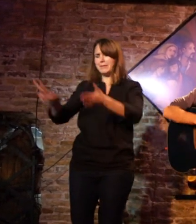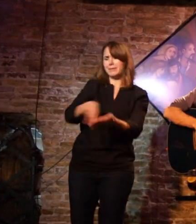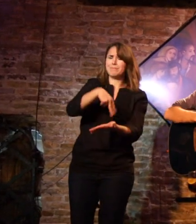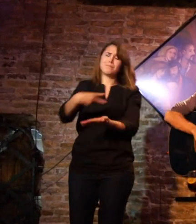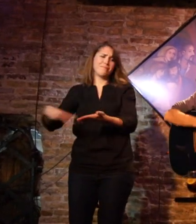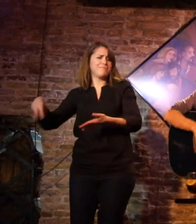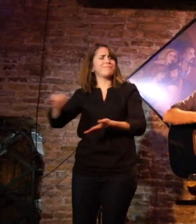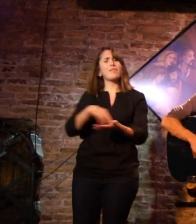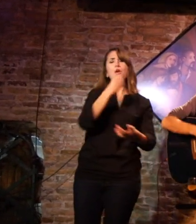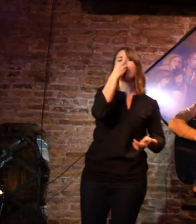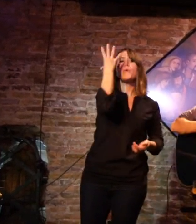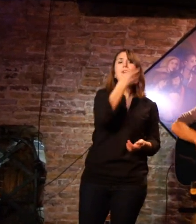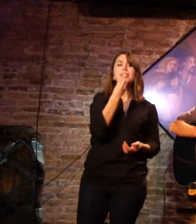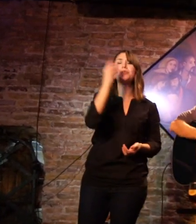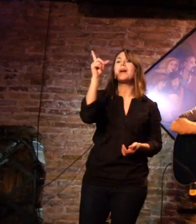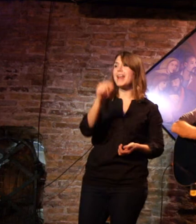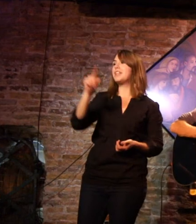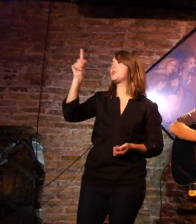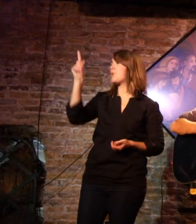¡Vámonos! Bueno, bonito y barato.